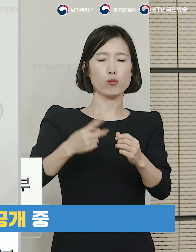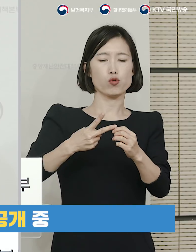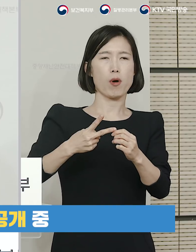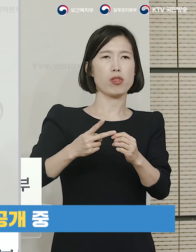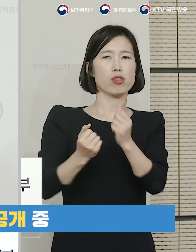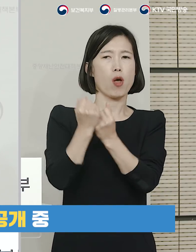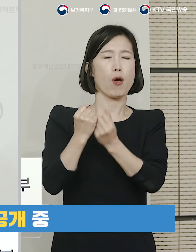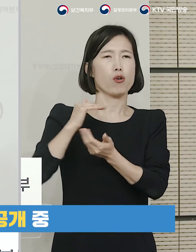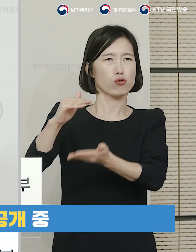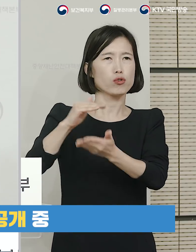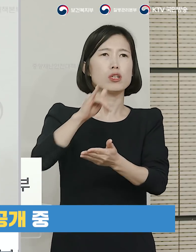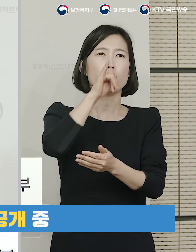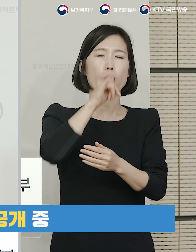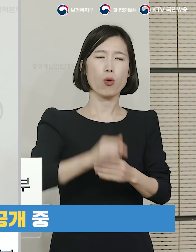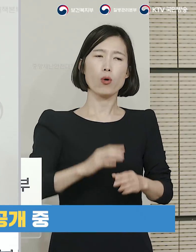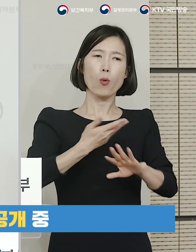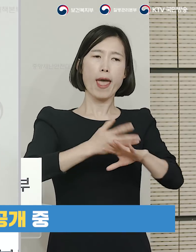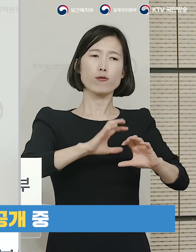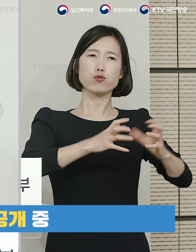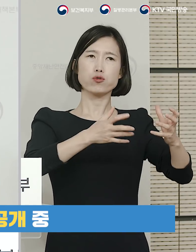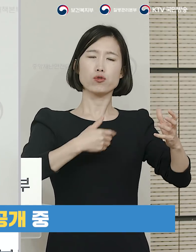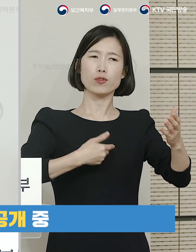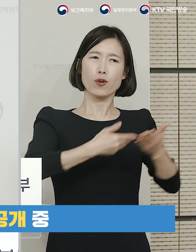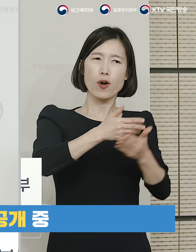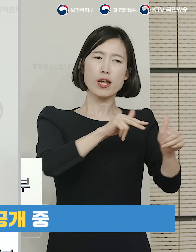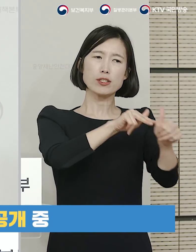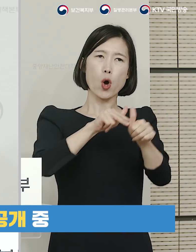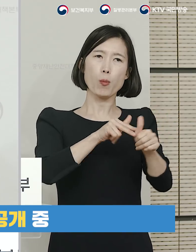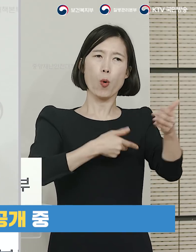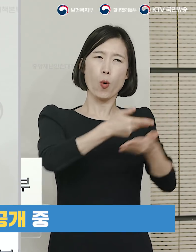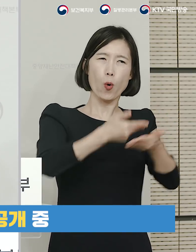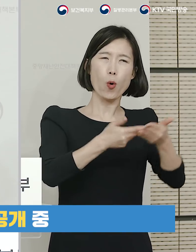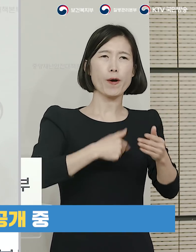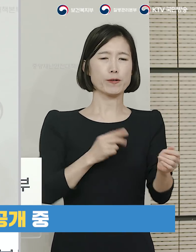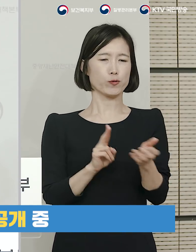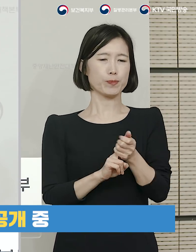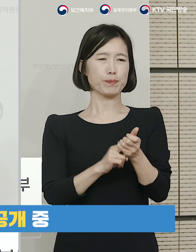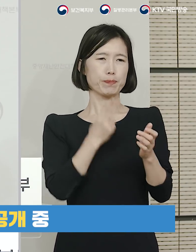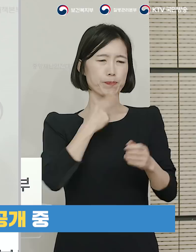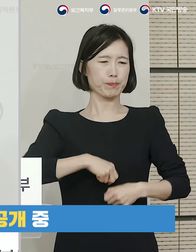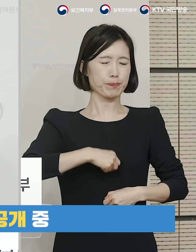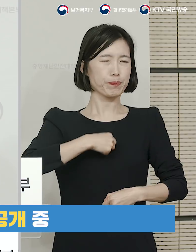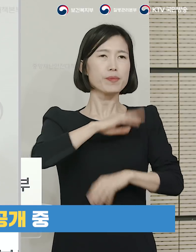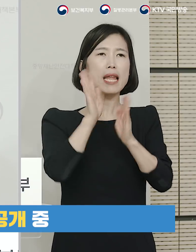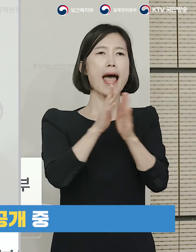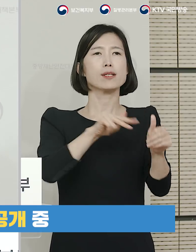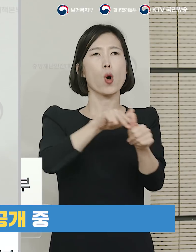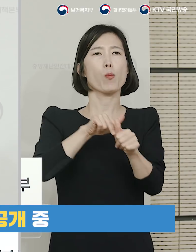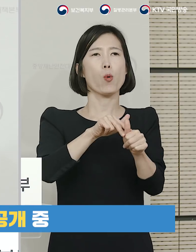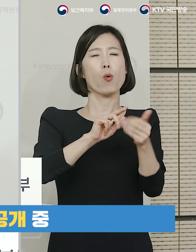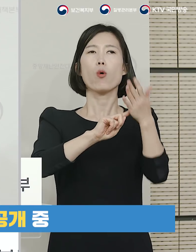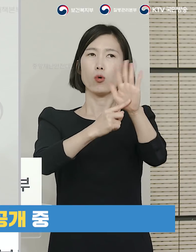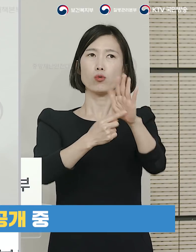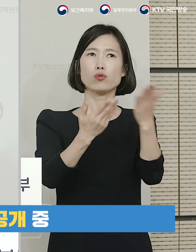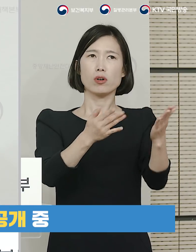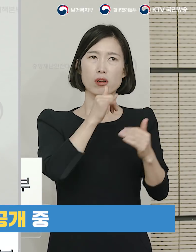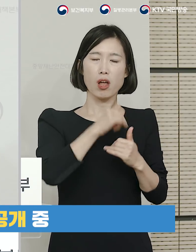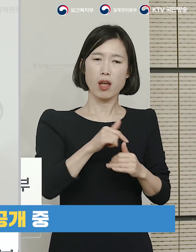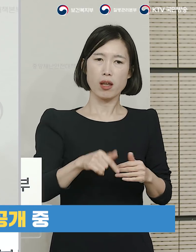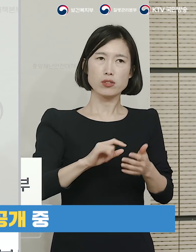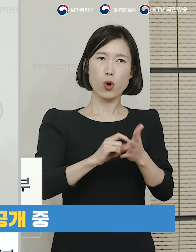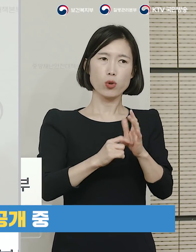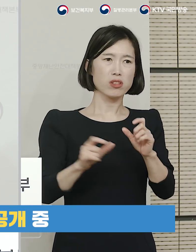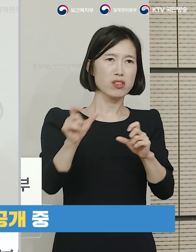오늘까지 두 차례의 설명회가 진행이 됩니다 이렇게 국제사회와 신속하고 투명한